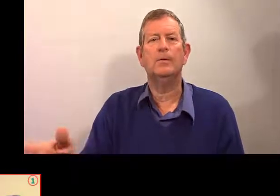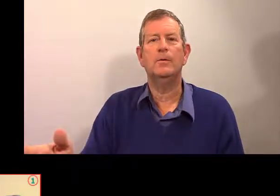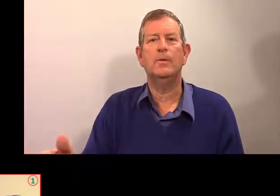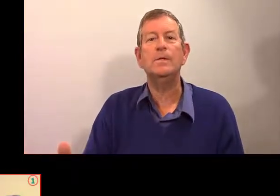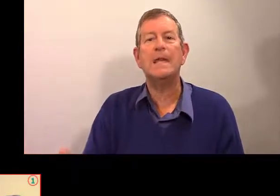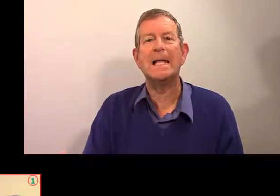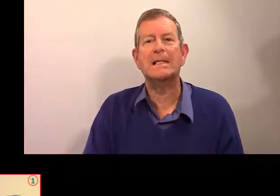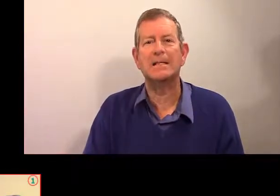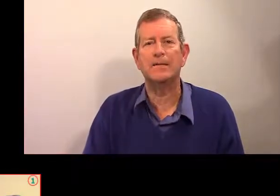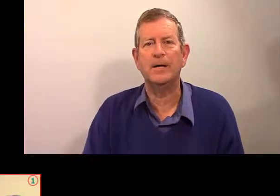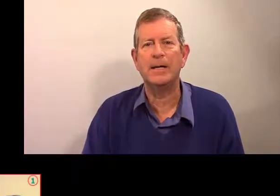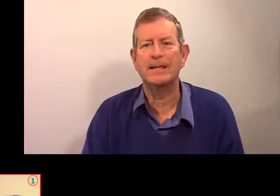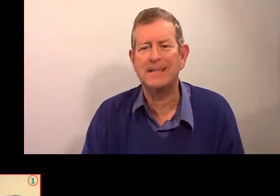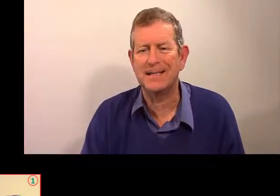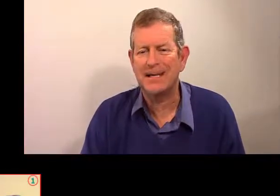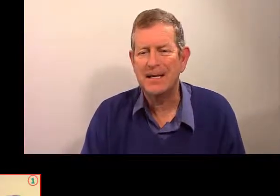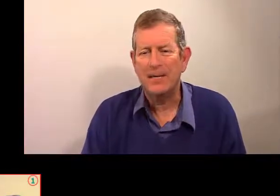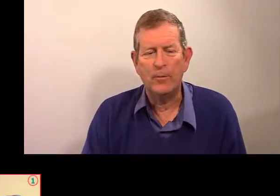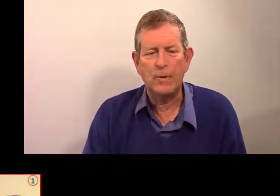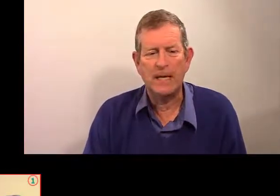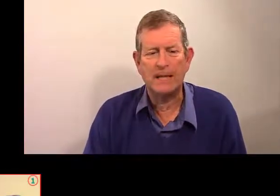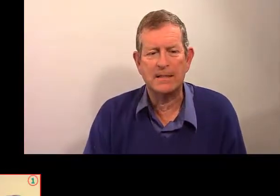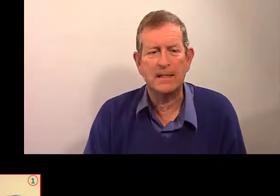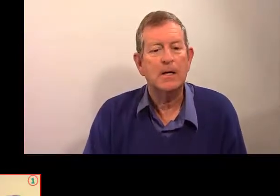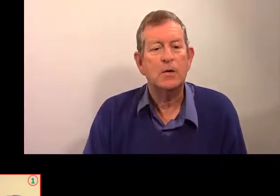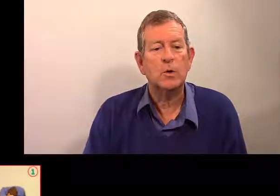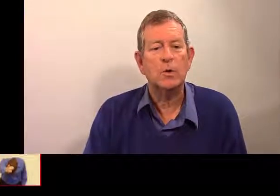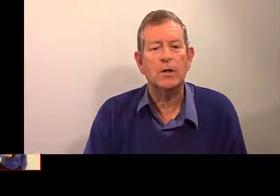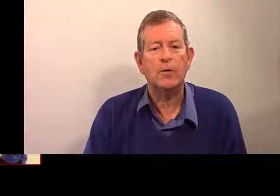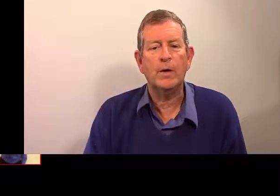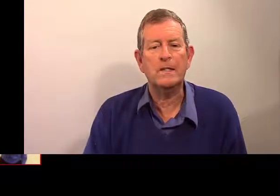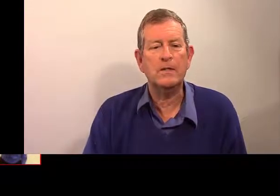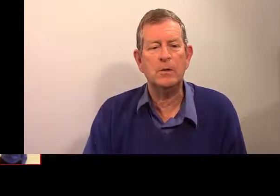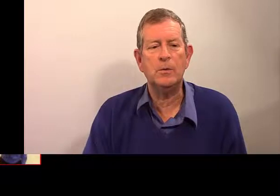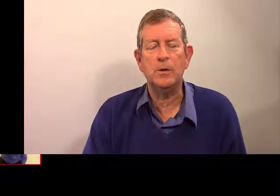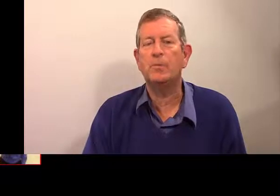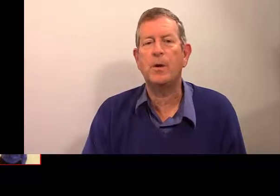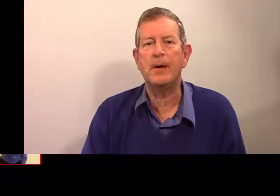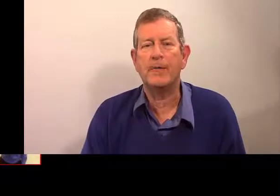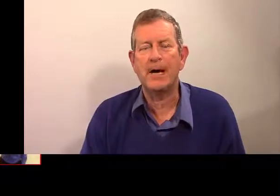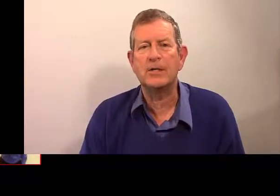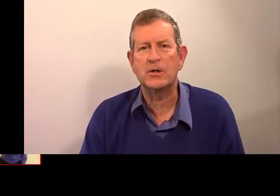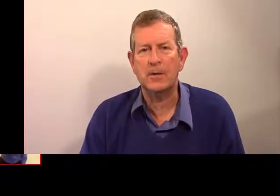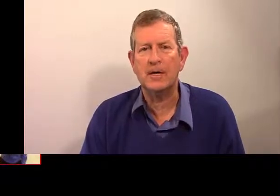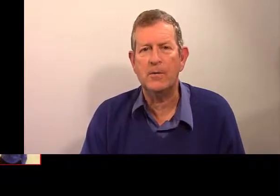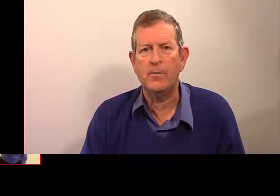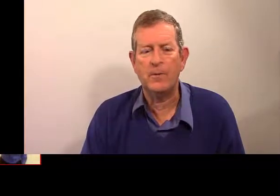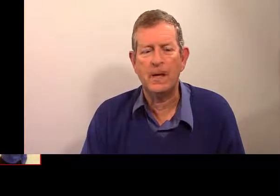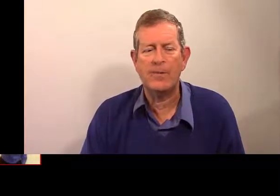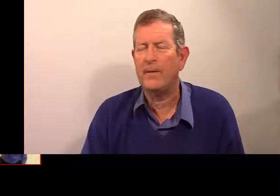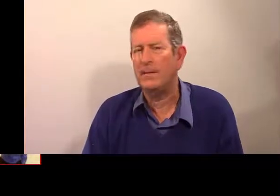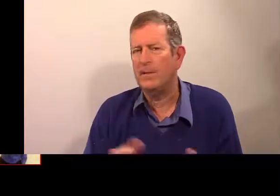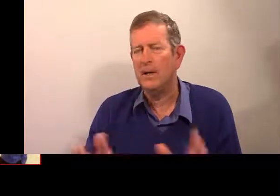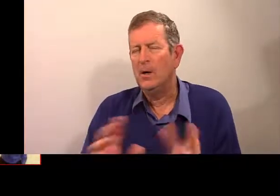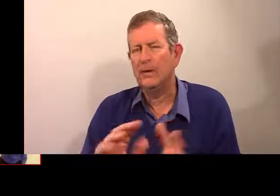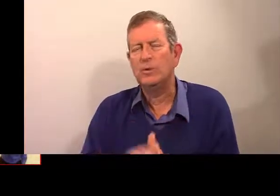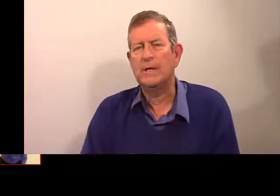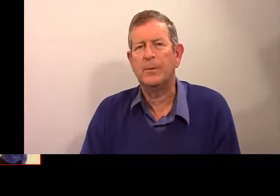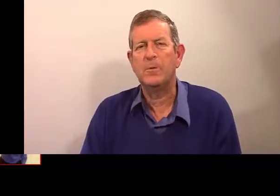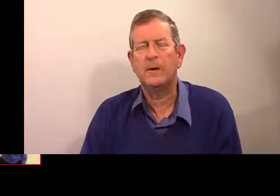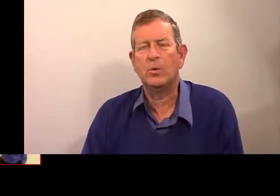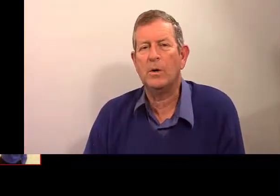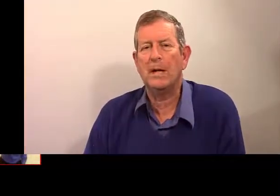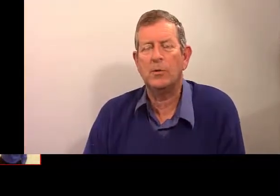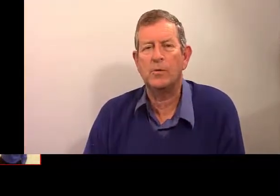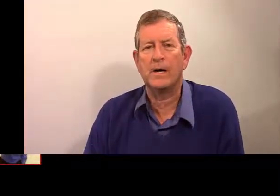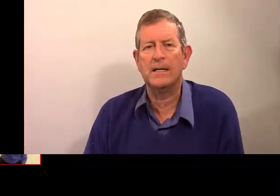bravo, vous êtes, voilà, c'est ça, vous êtes. Donc, voici une première phrase que j'aimerais que vous formiez. On va tout